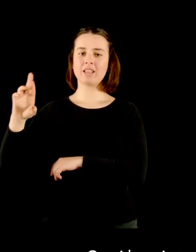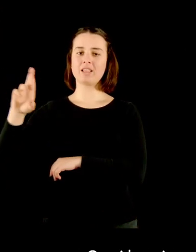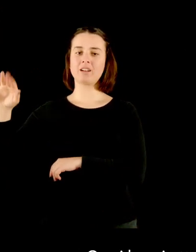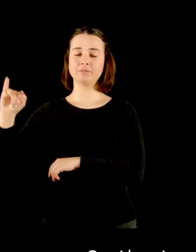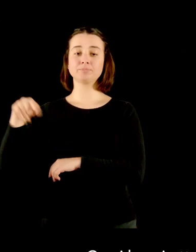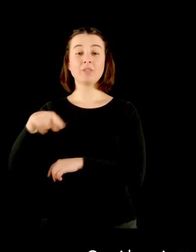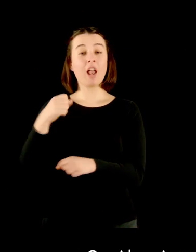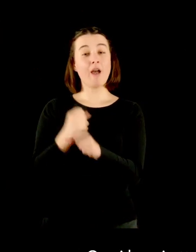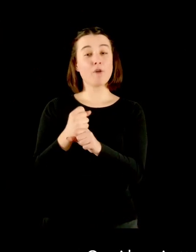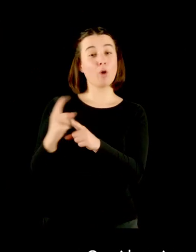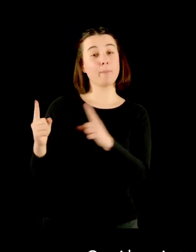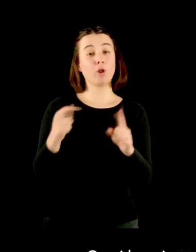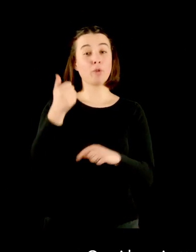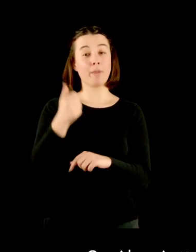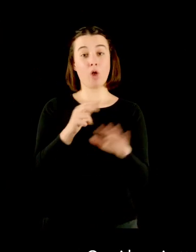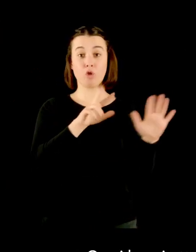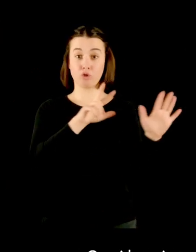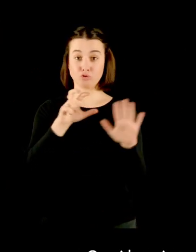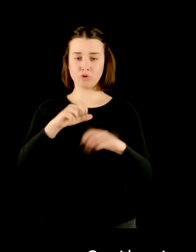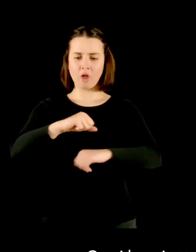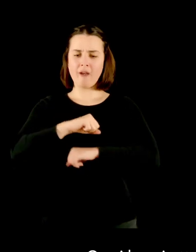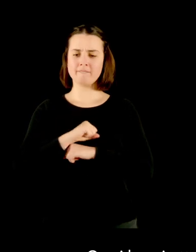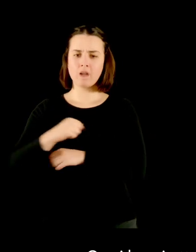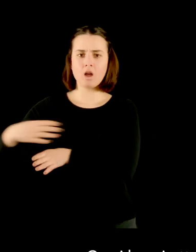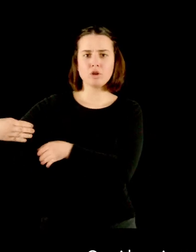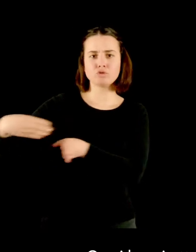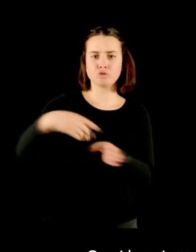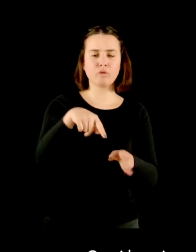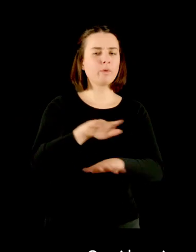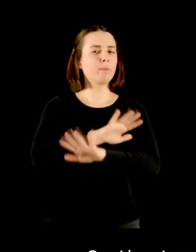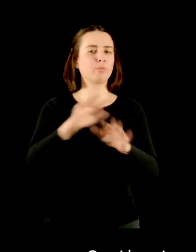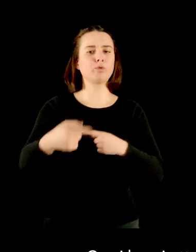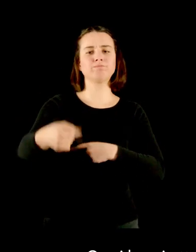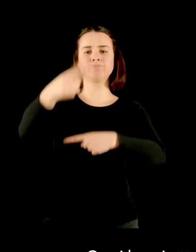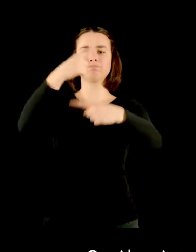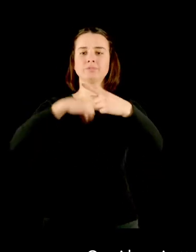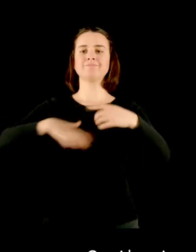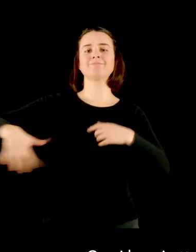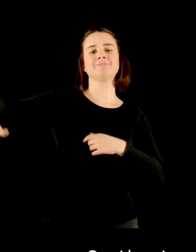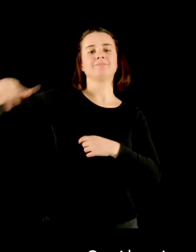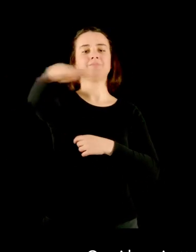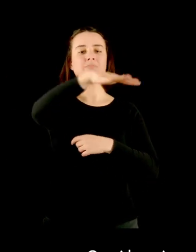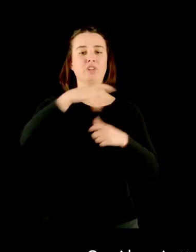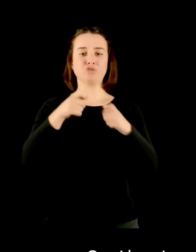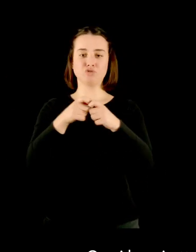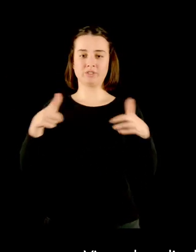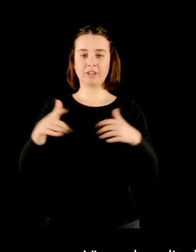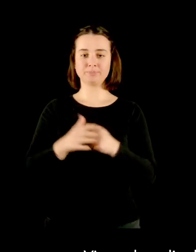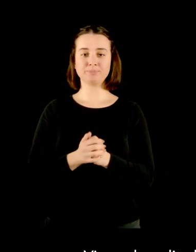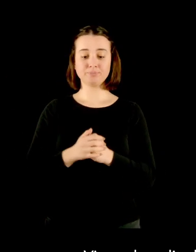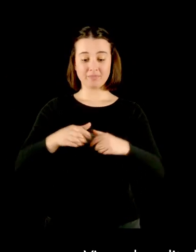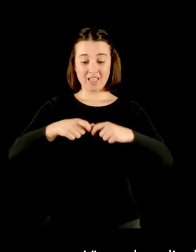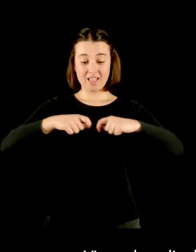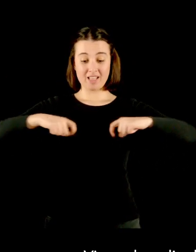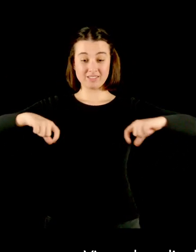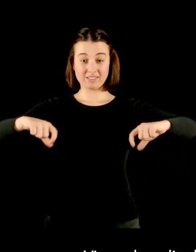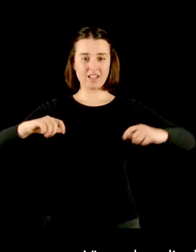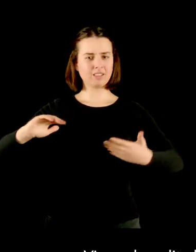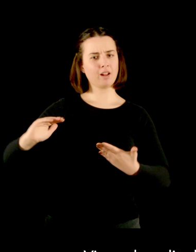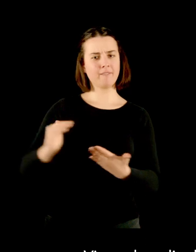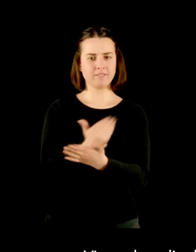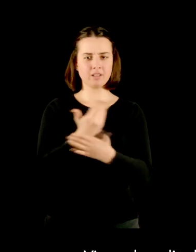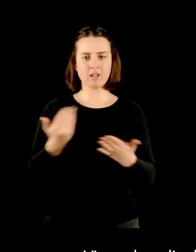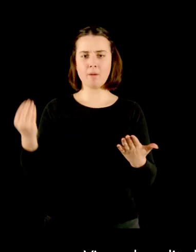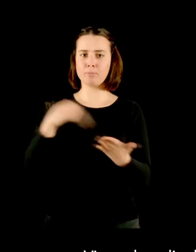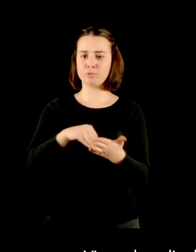Con i lavori ottocenteschi l'affaccio principale del castello diventa quello verso la città. Viene demolita l'esedra